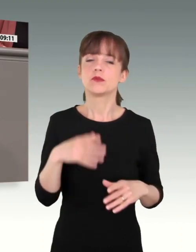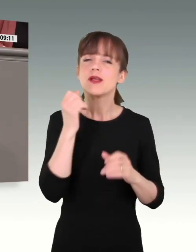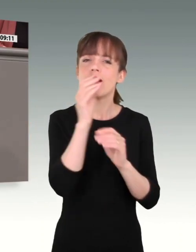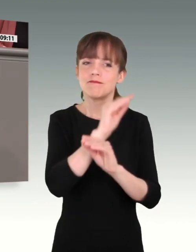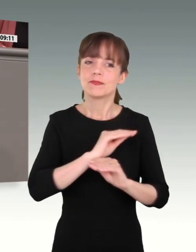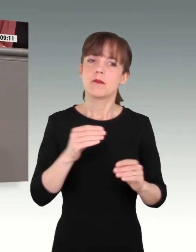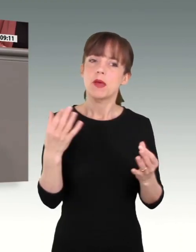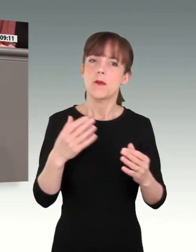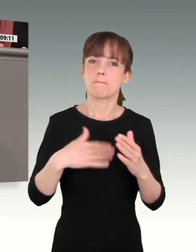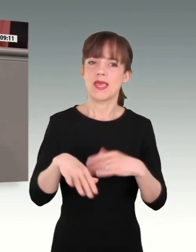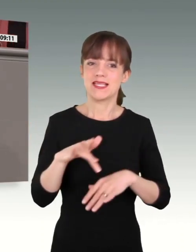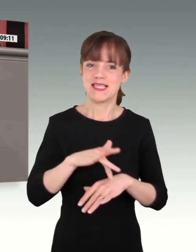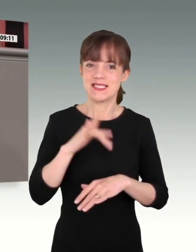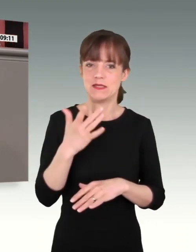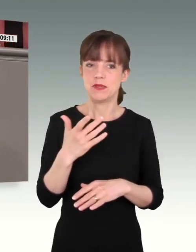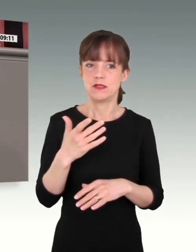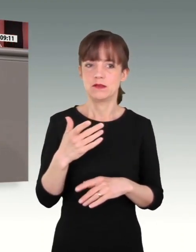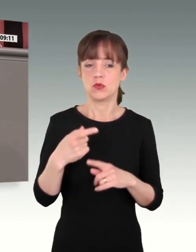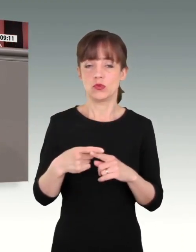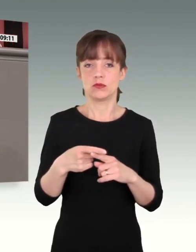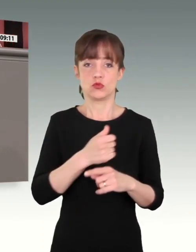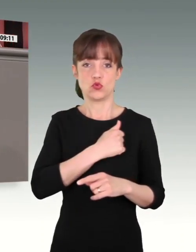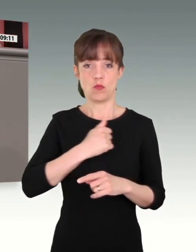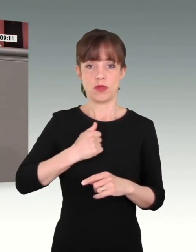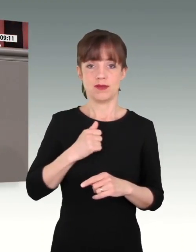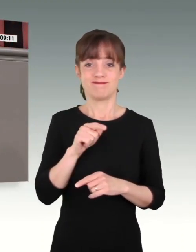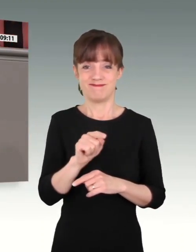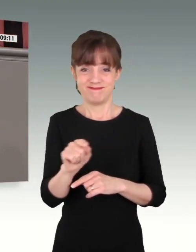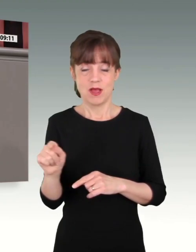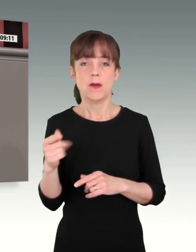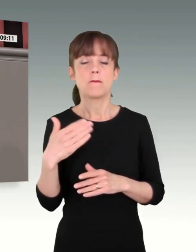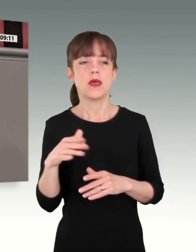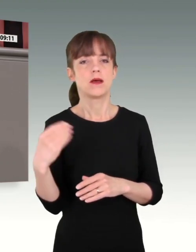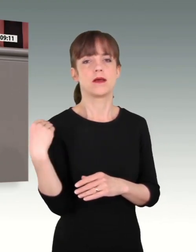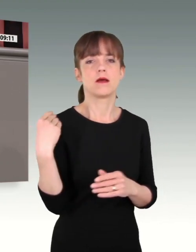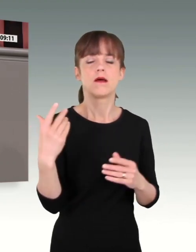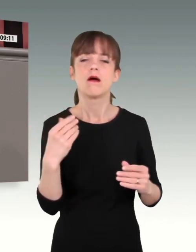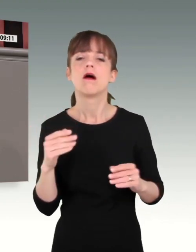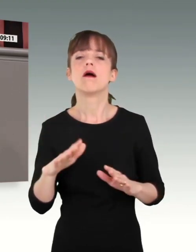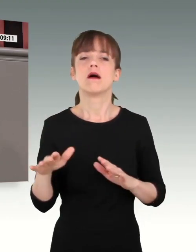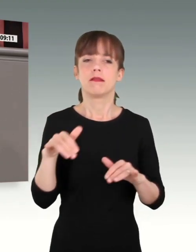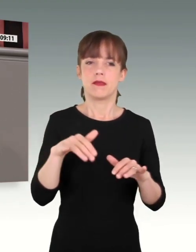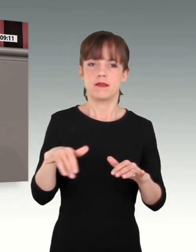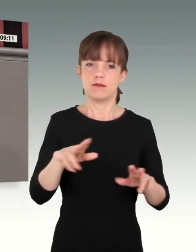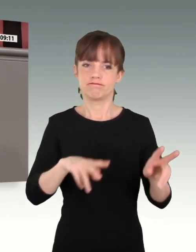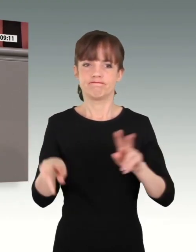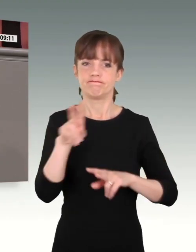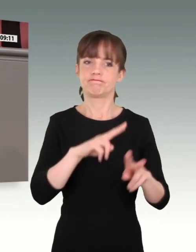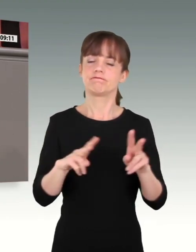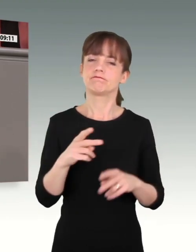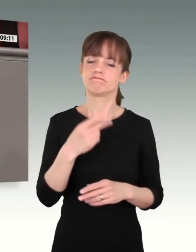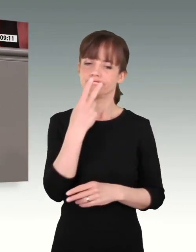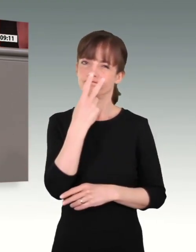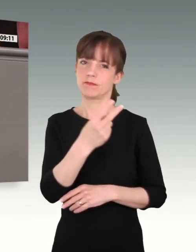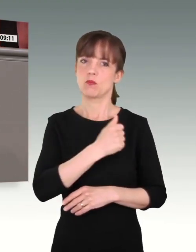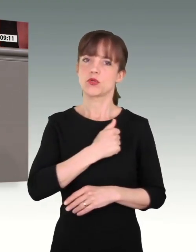gehandelt worden. Und ich will Ihnen auch sagen, dass ich der Auffassung bin, dass auch die Spezialkräfte des Heeres, das KSK in Calw, auf einem guten